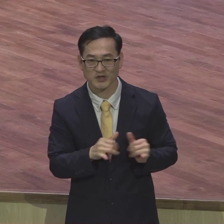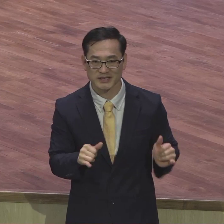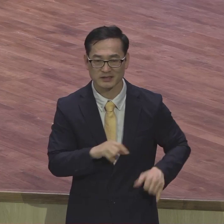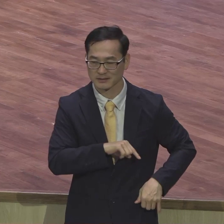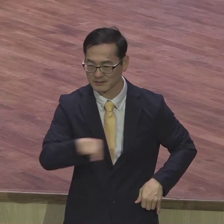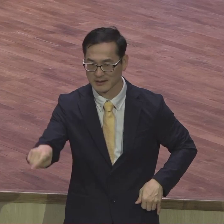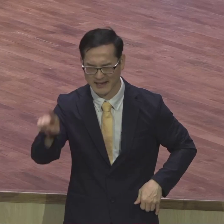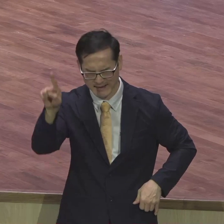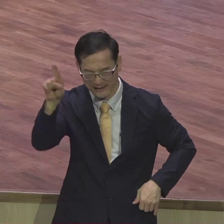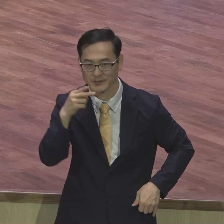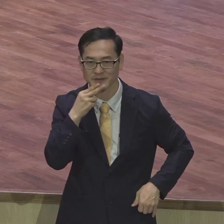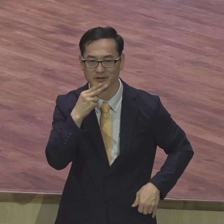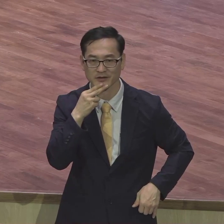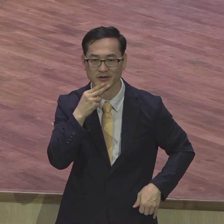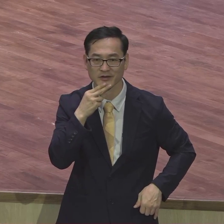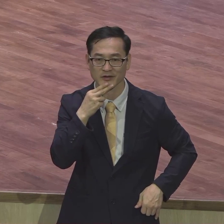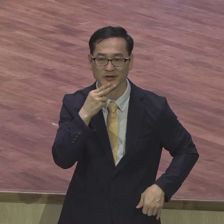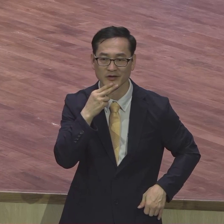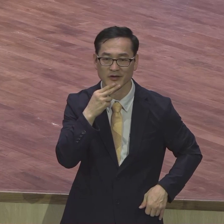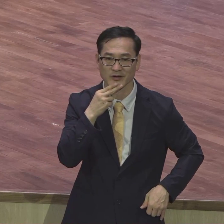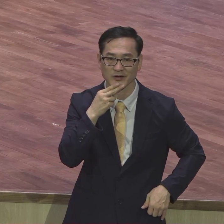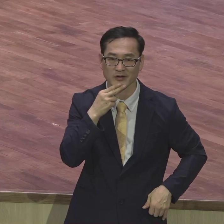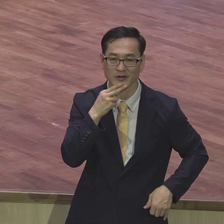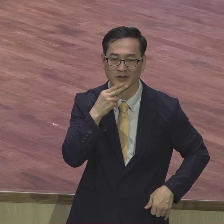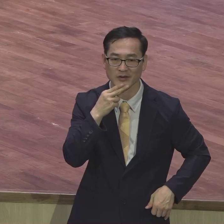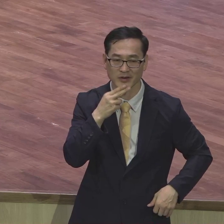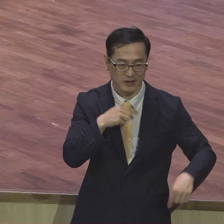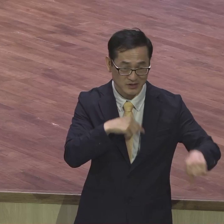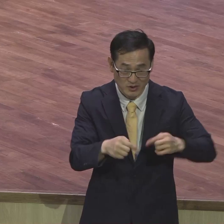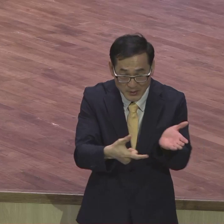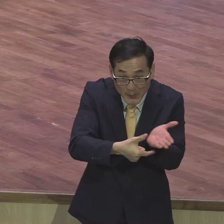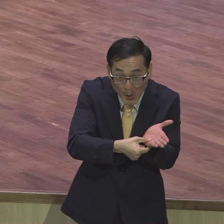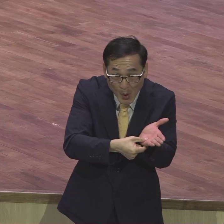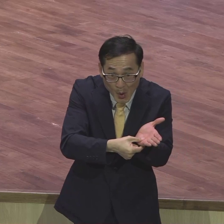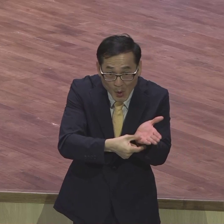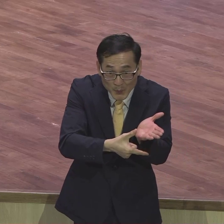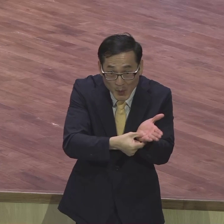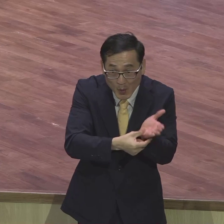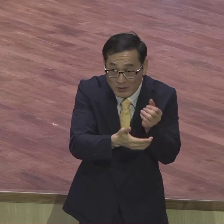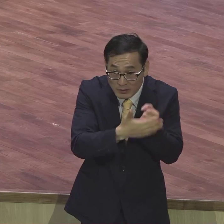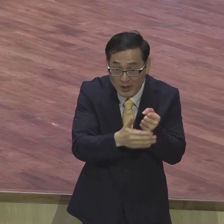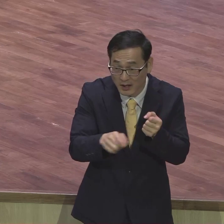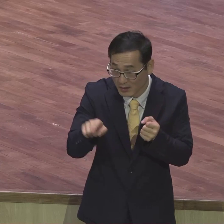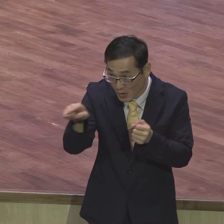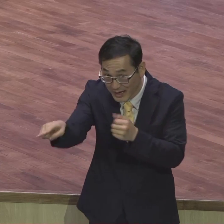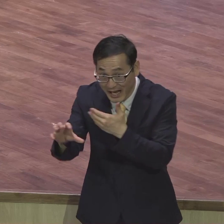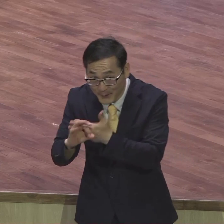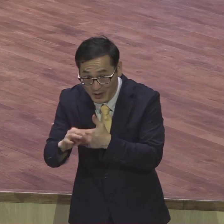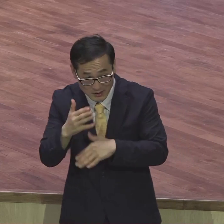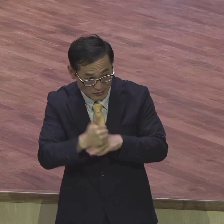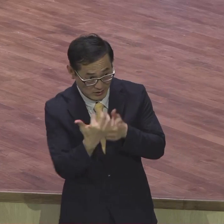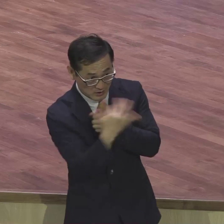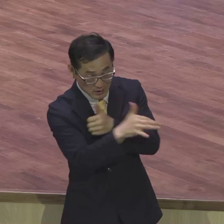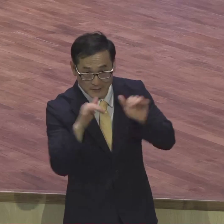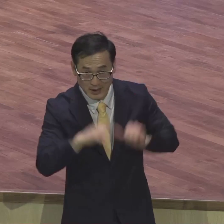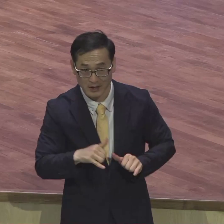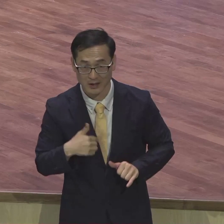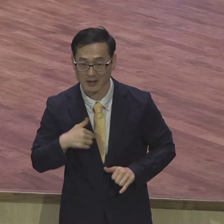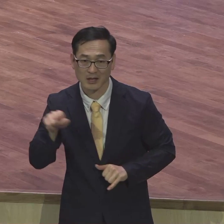정치 참 무섭죠 표란 게 무서워 그래가지고 이